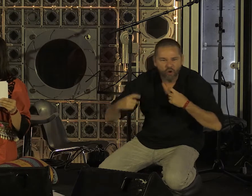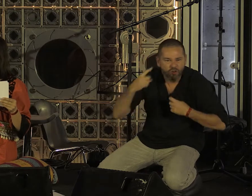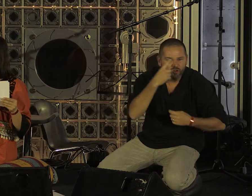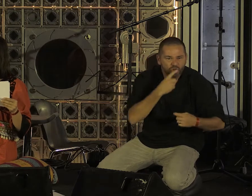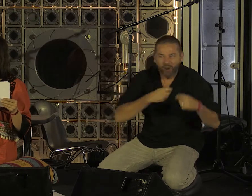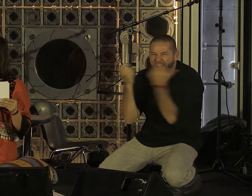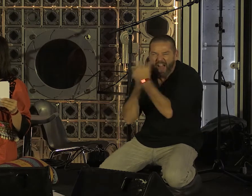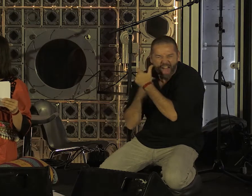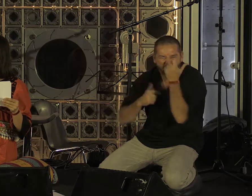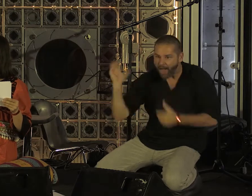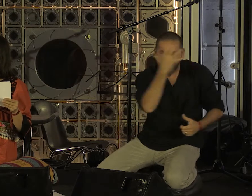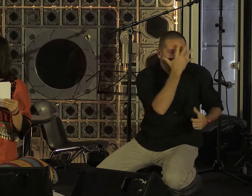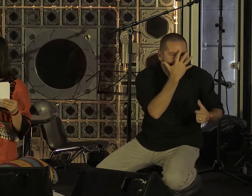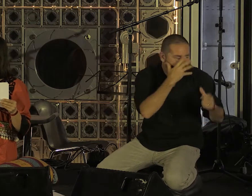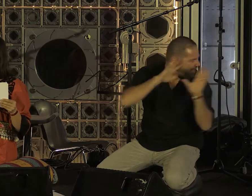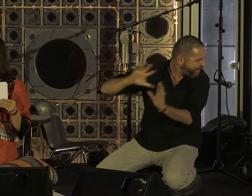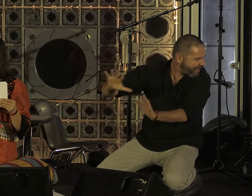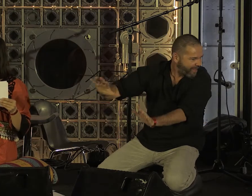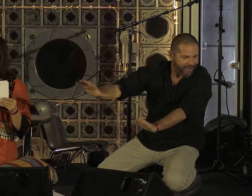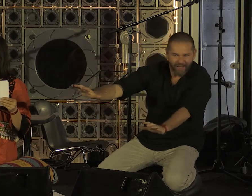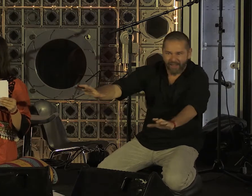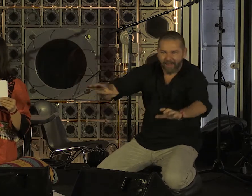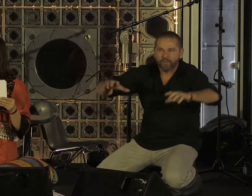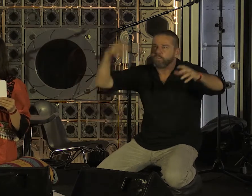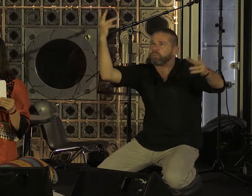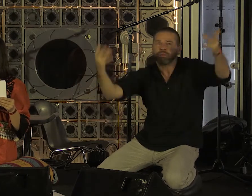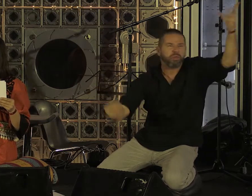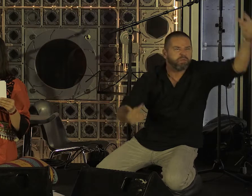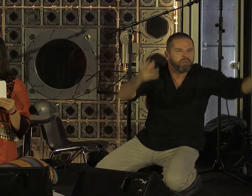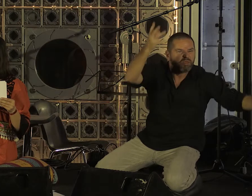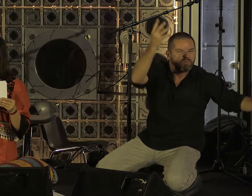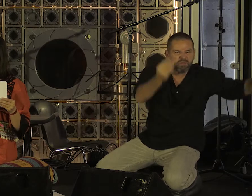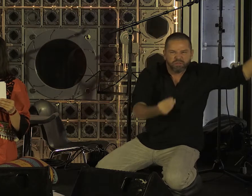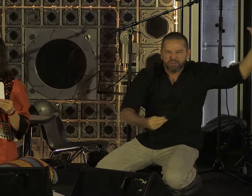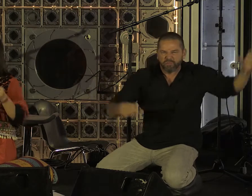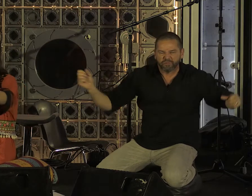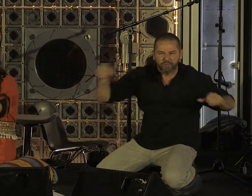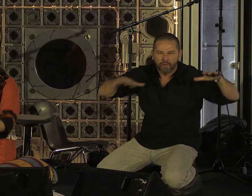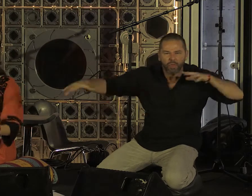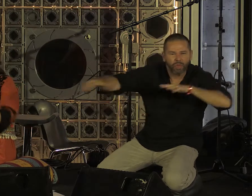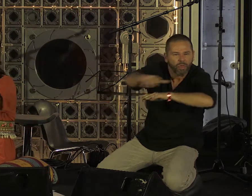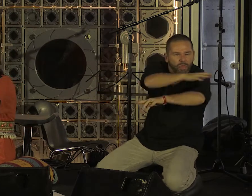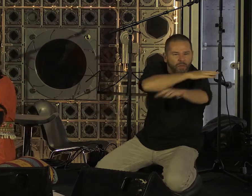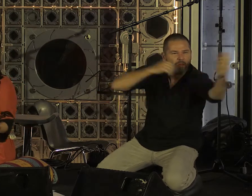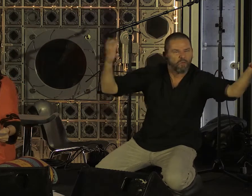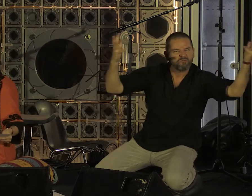langue à l'air au chambrol unique, déjà, et imbriqué dans un autre champ. Viens, viens, je te rendrai bien.